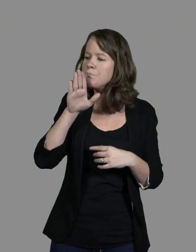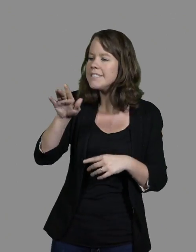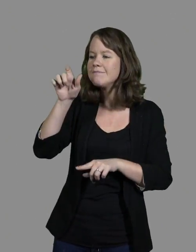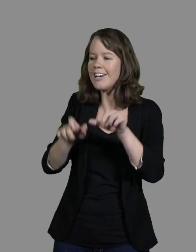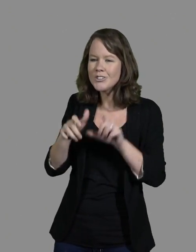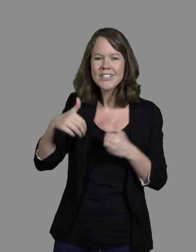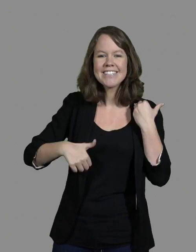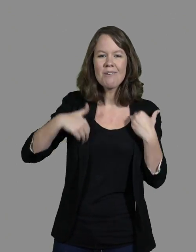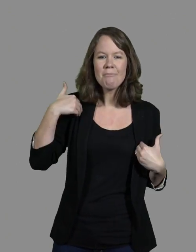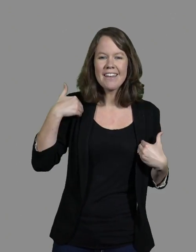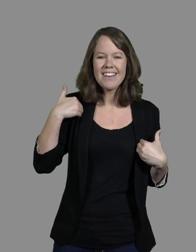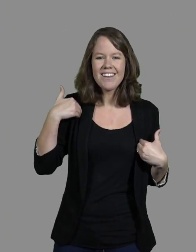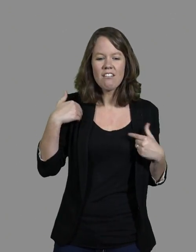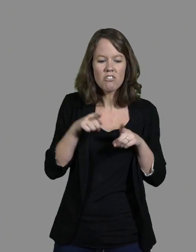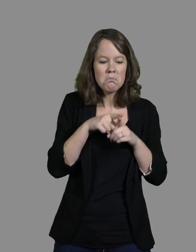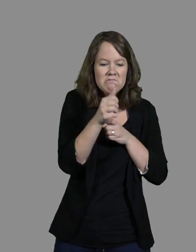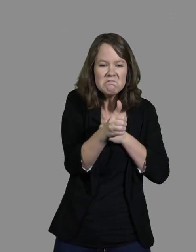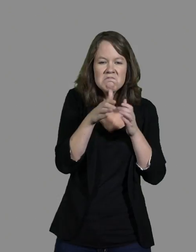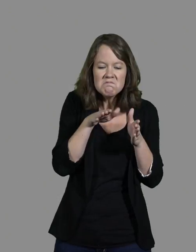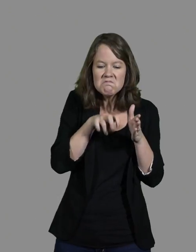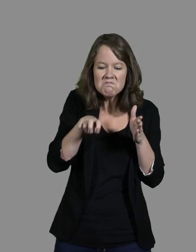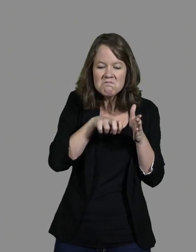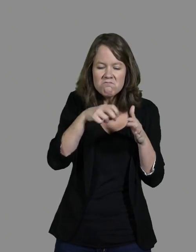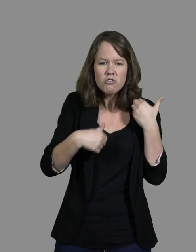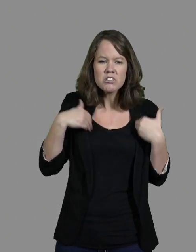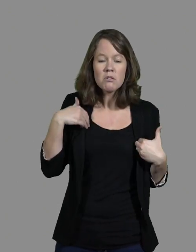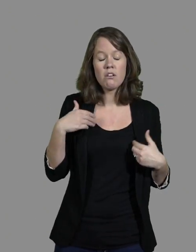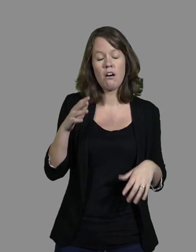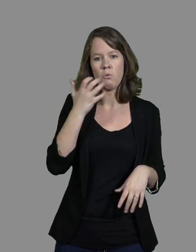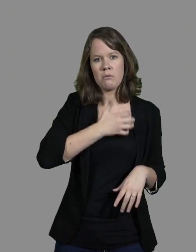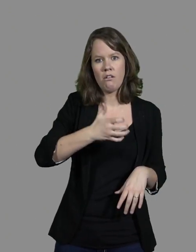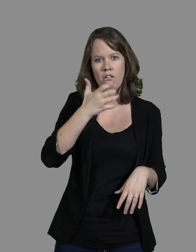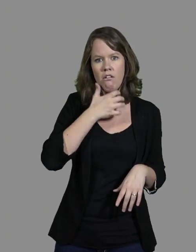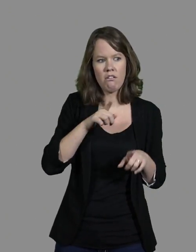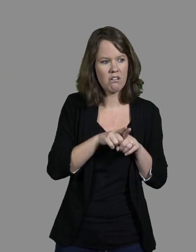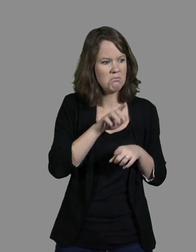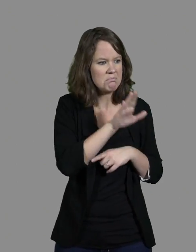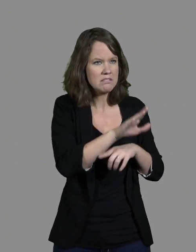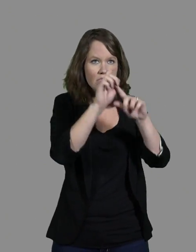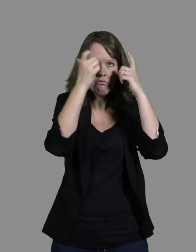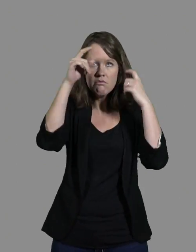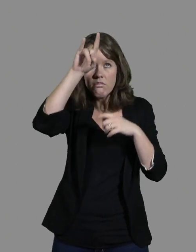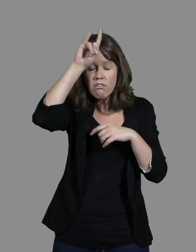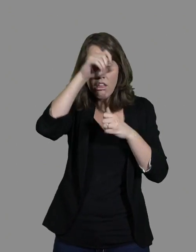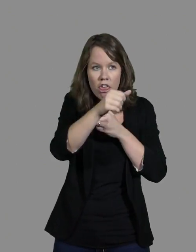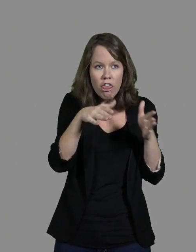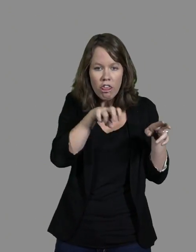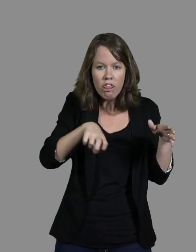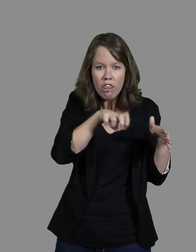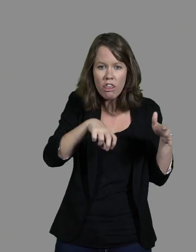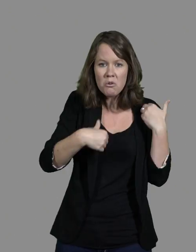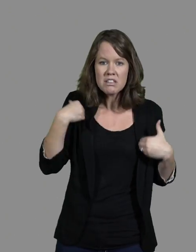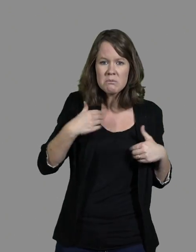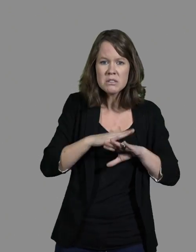handicap. Je trouvais ça horrible. Je suis contre parquer les gens. Je supporte pas. Rien